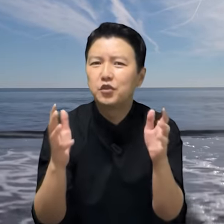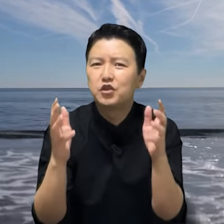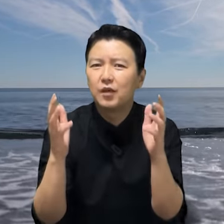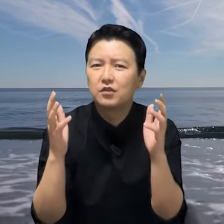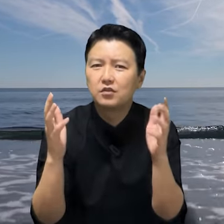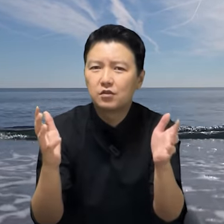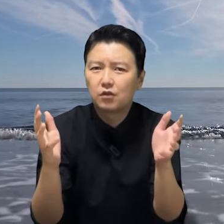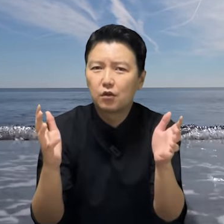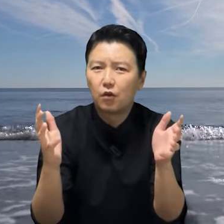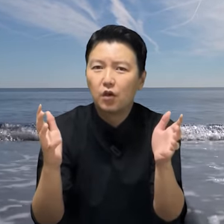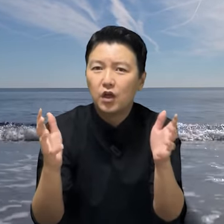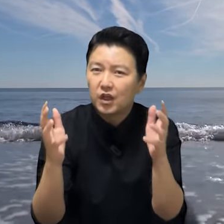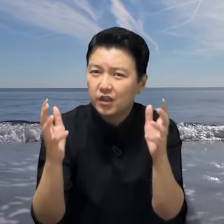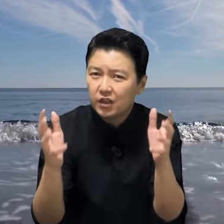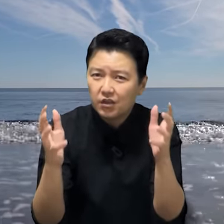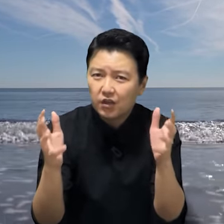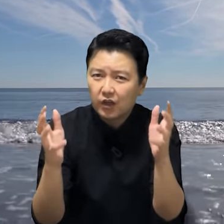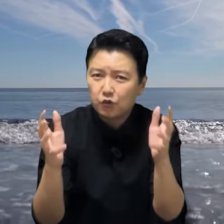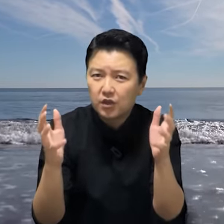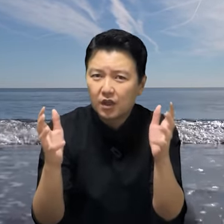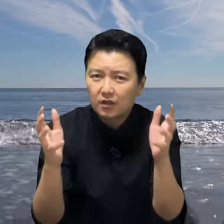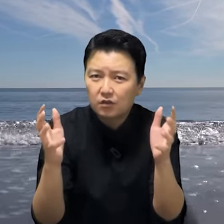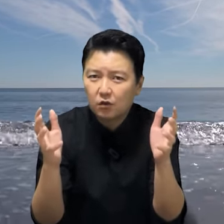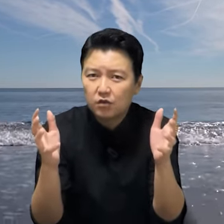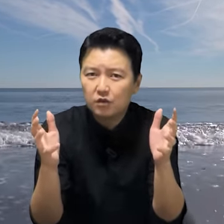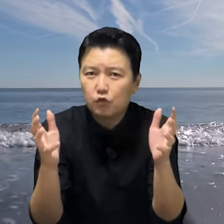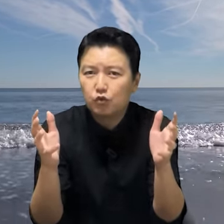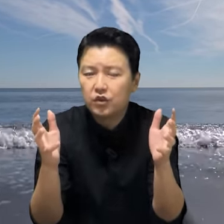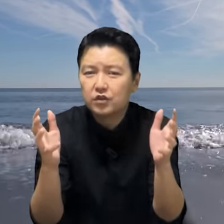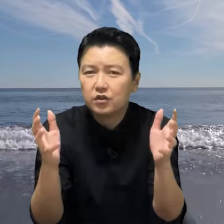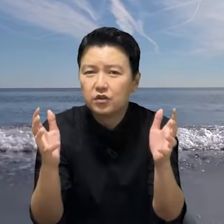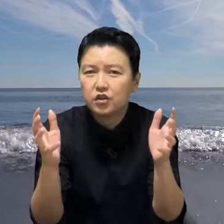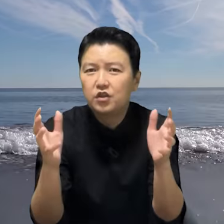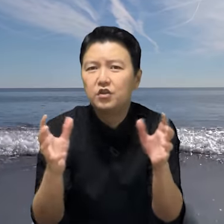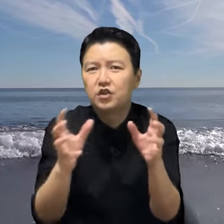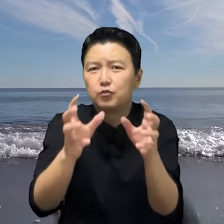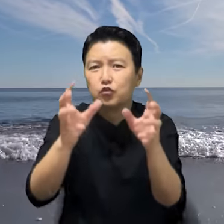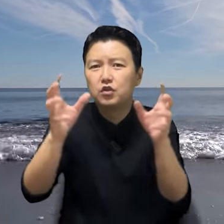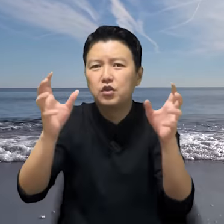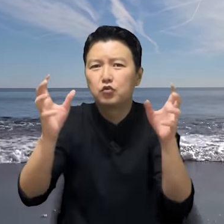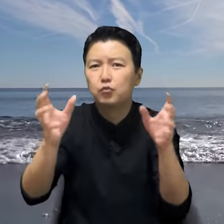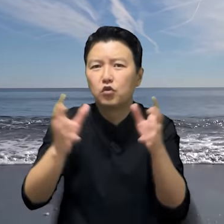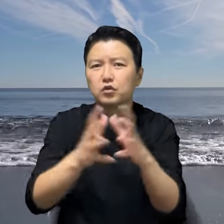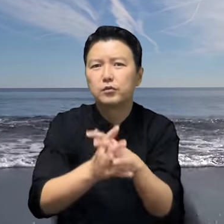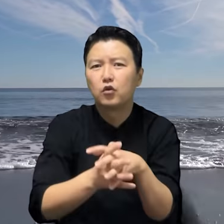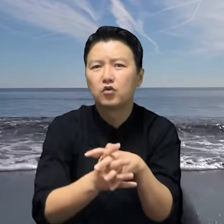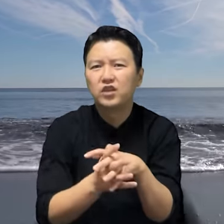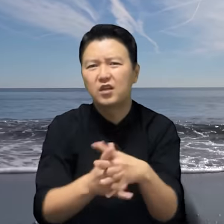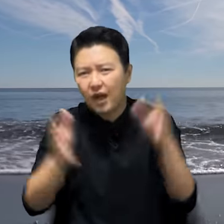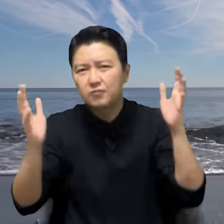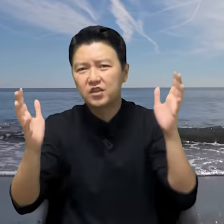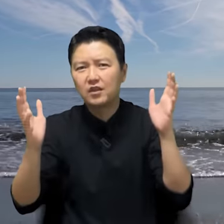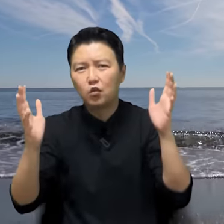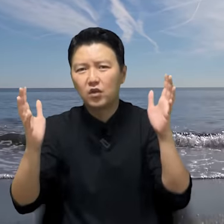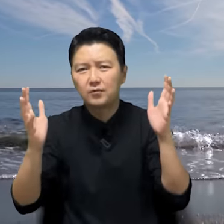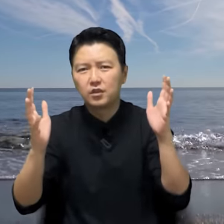집안에 들어섰고 이때 뒤따라 들어오던 룰리는 그 집주인이 뒷모습을 보고 그냥 깜짝 놀랍니다.